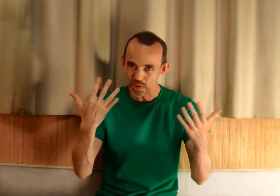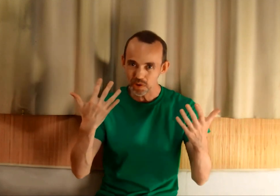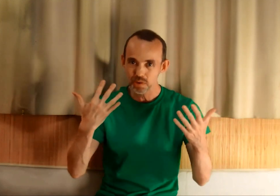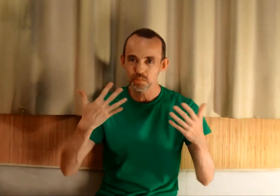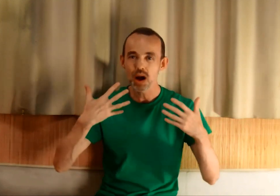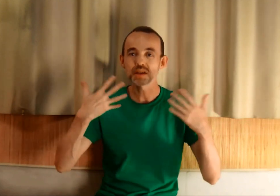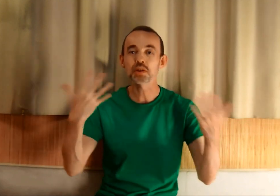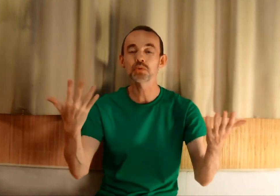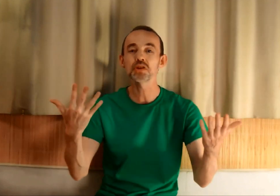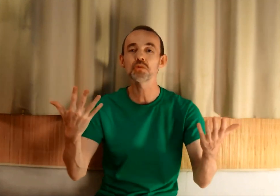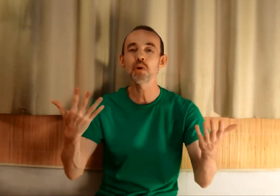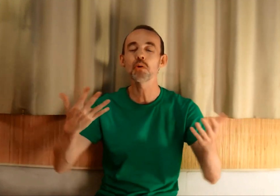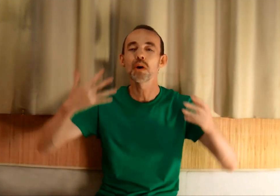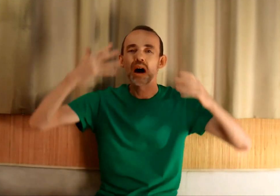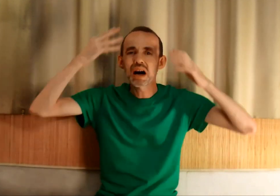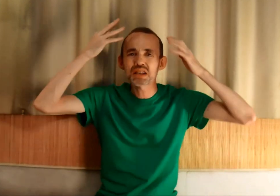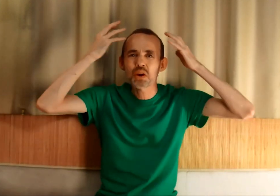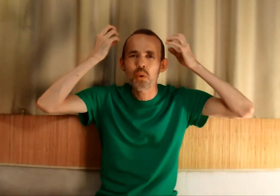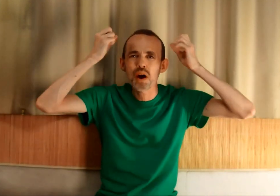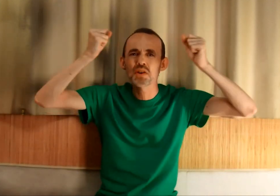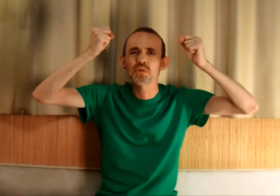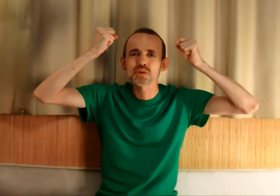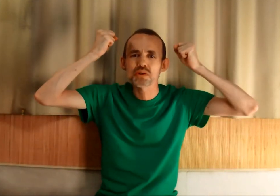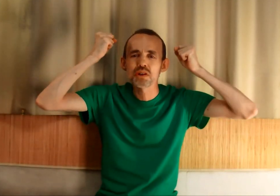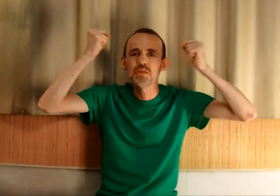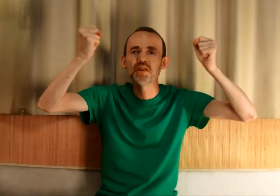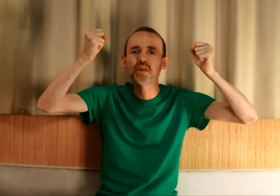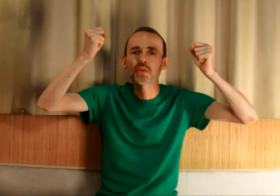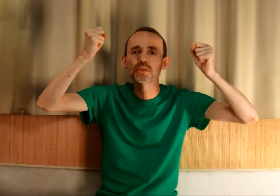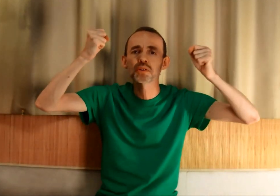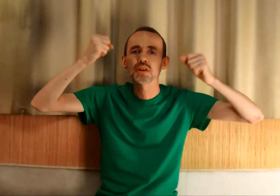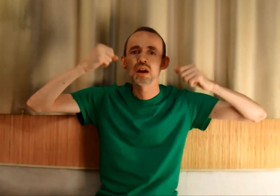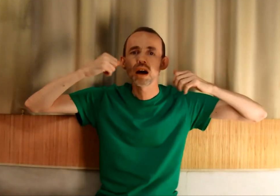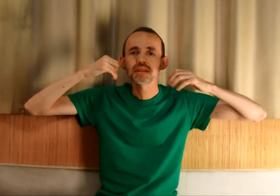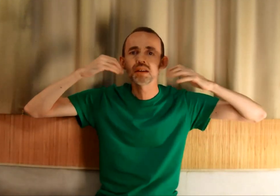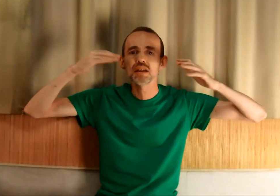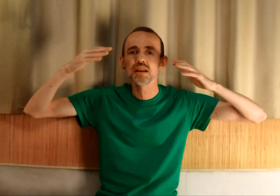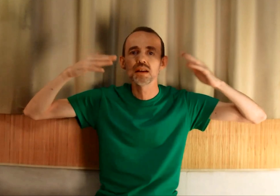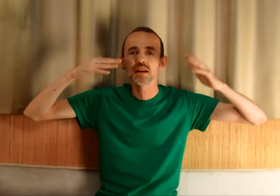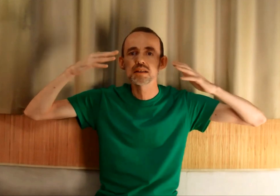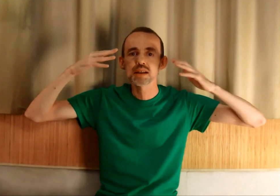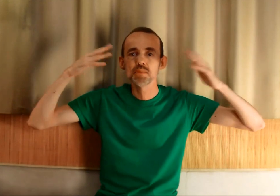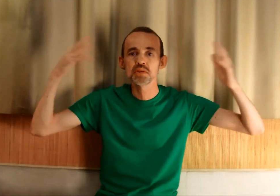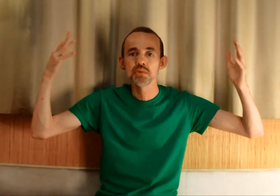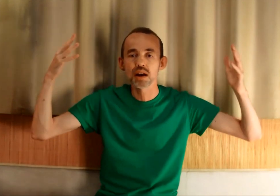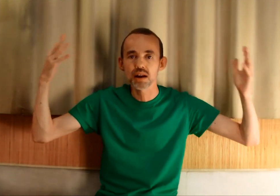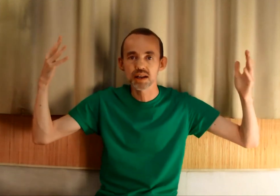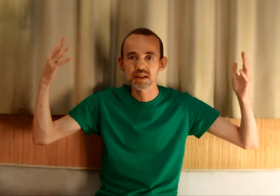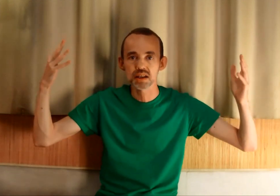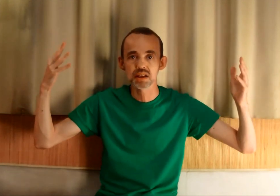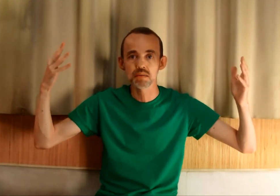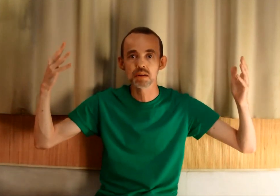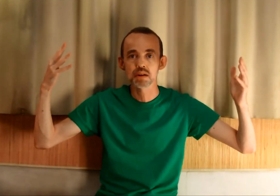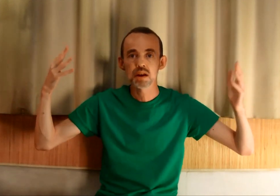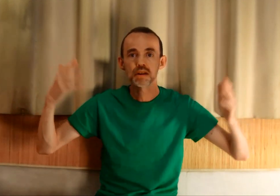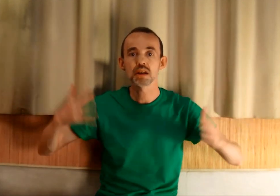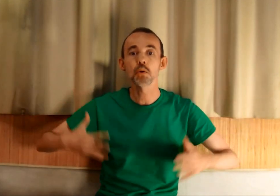peurs, à ces conditionnements, à ces croyances limitantes, à ces habitudes restrictives. C'est